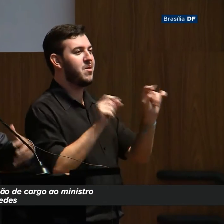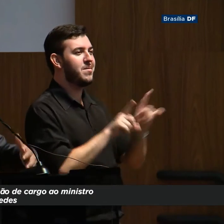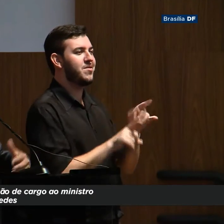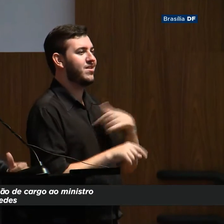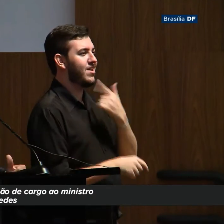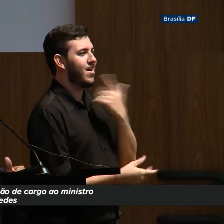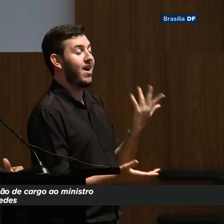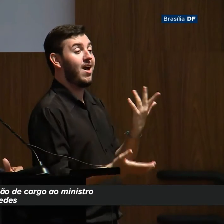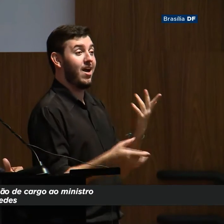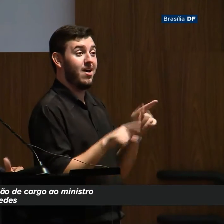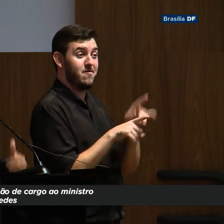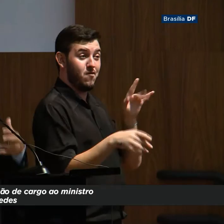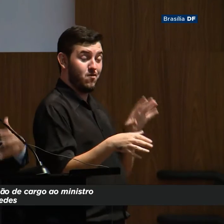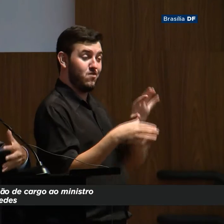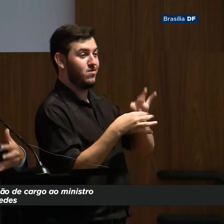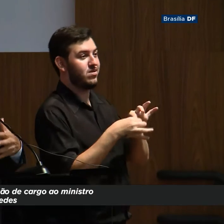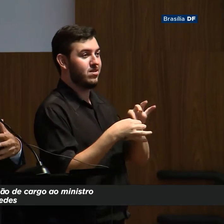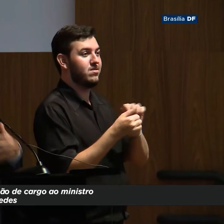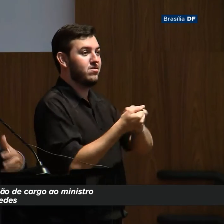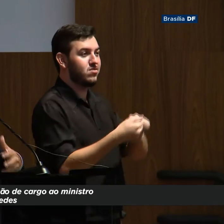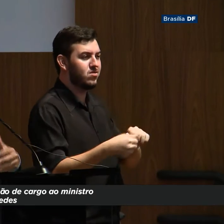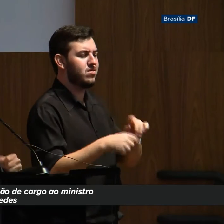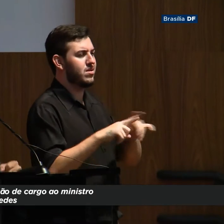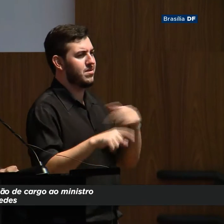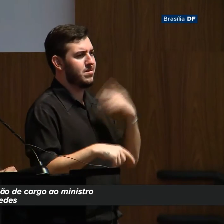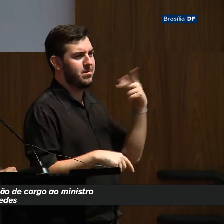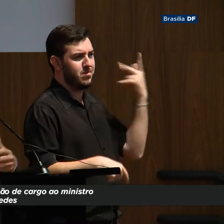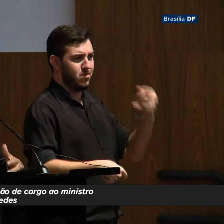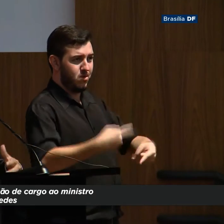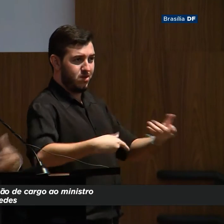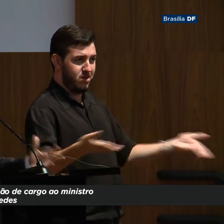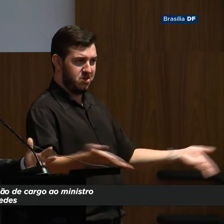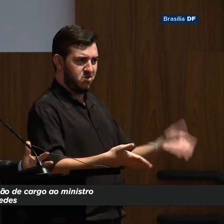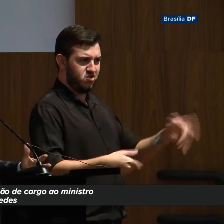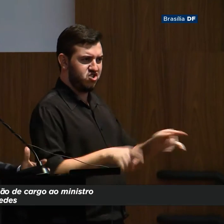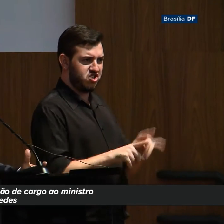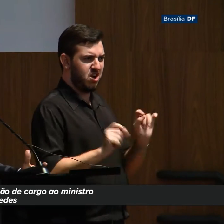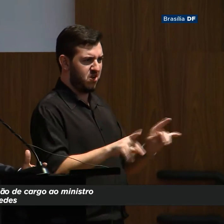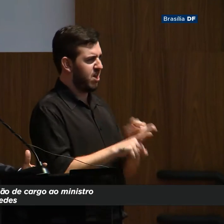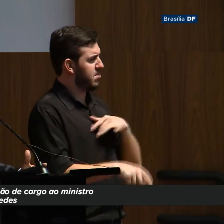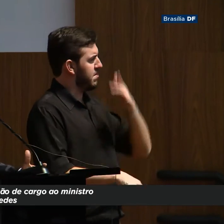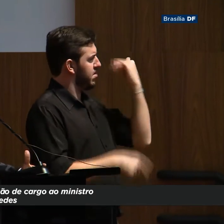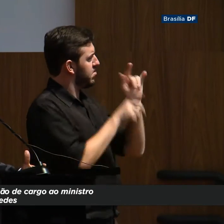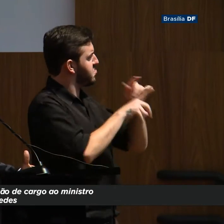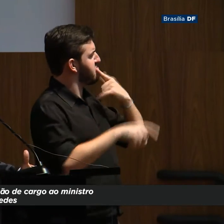legítima de uma classe política, porque hoje ela está sob crivo da opinião pública, criticada, por quê?